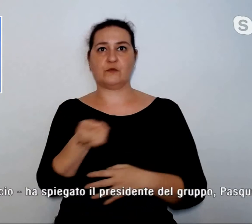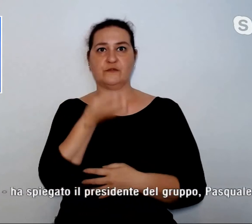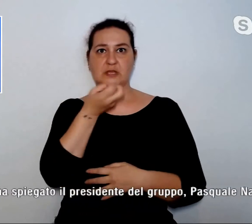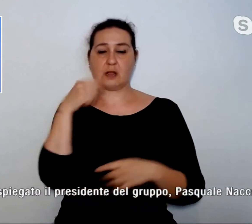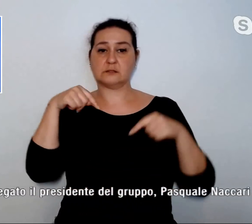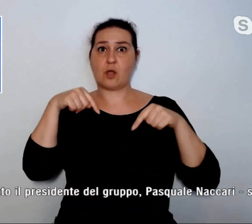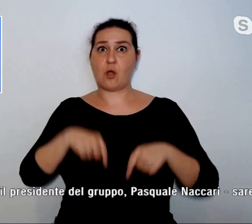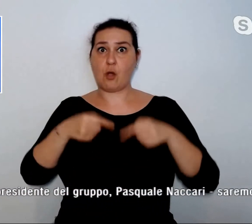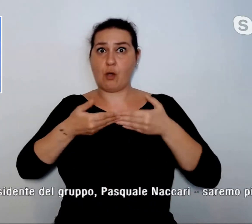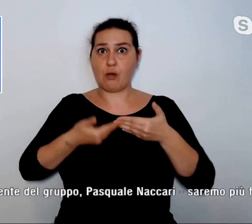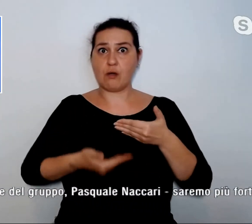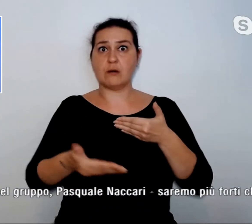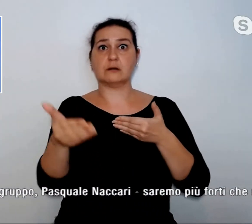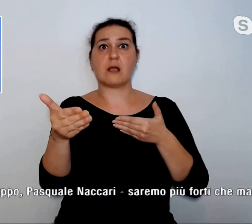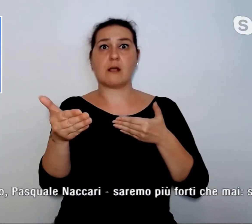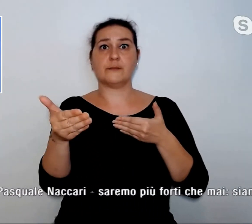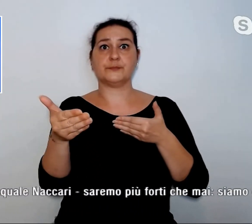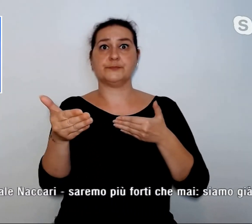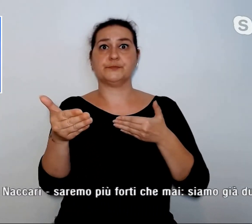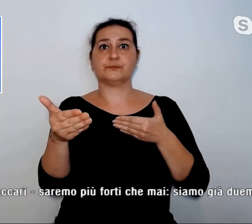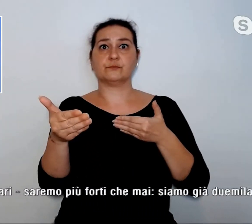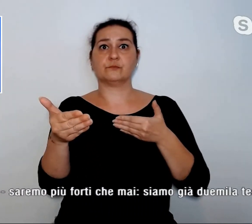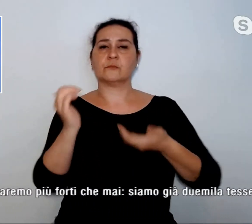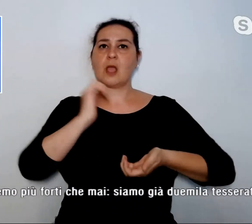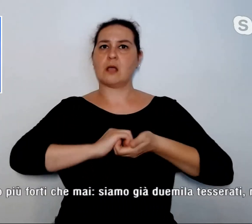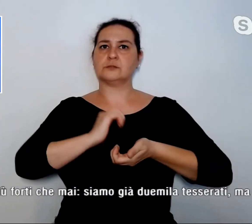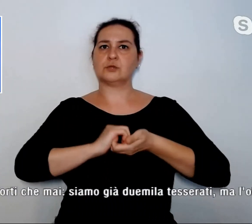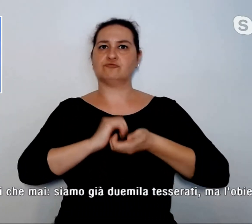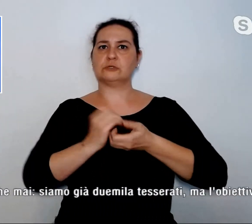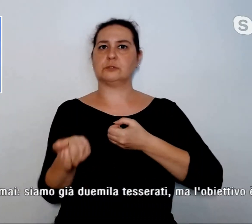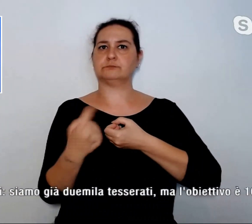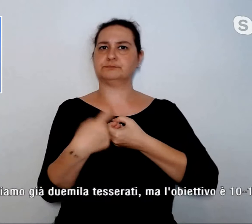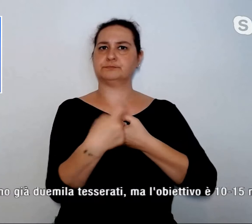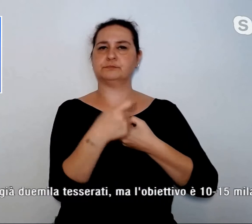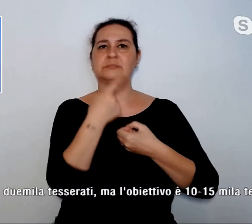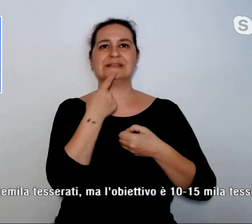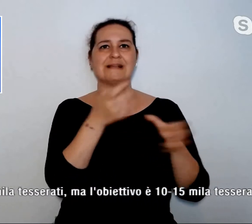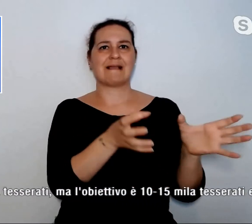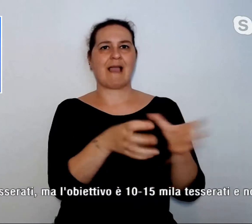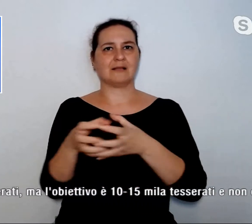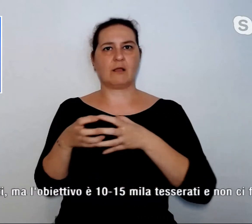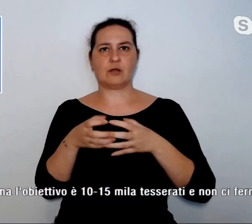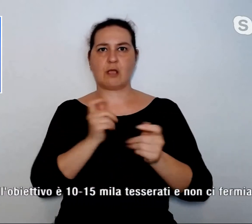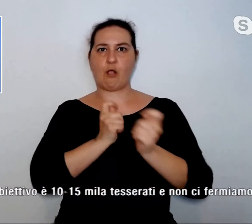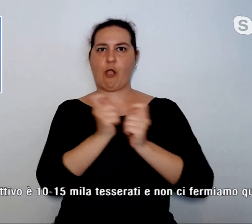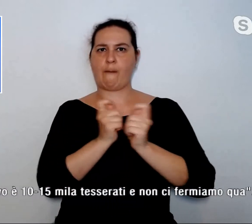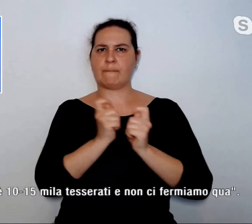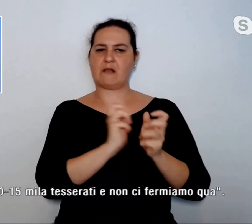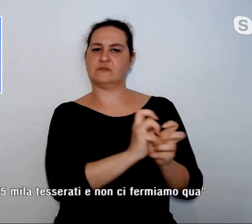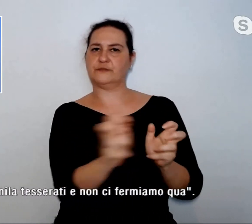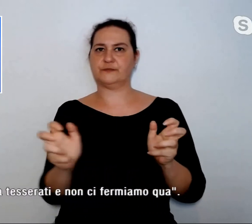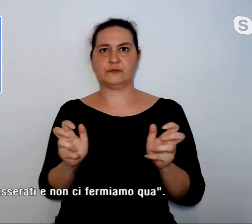accoglieremo all'interno della nostra associazione le diverse categorie del commercio, ha spiegato il Presidente.